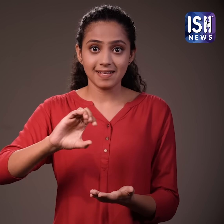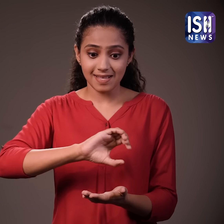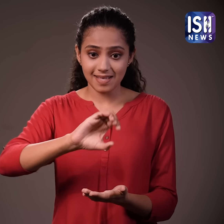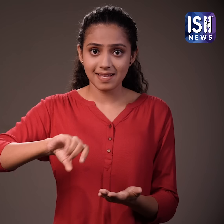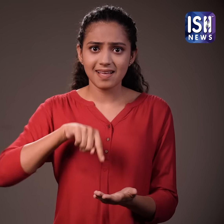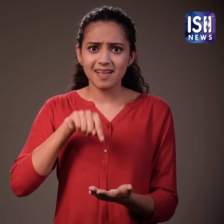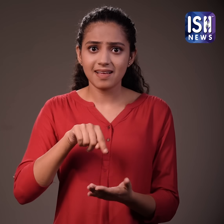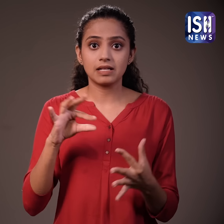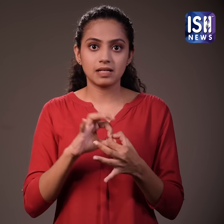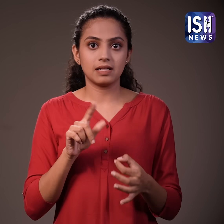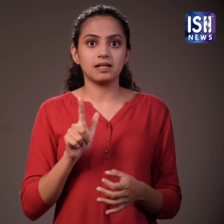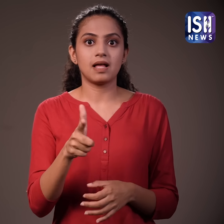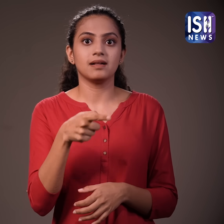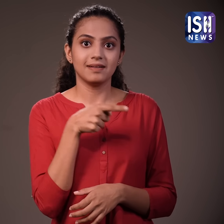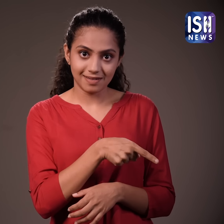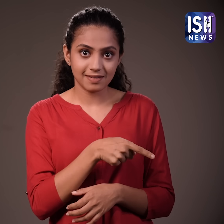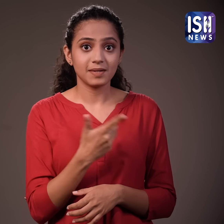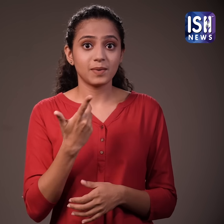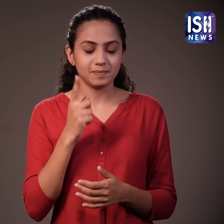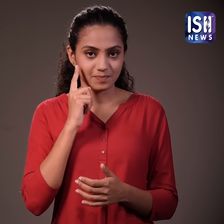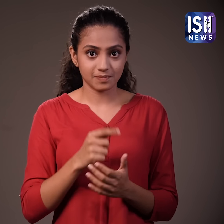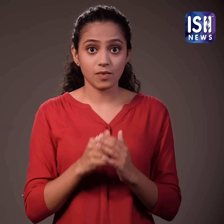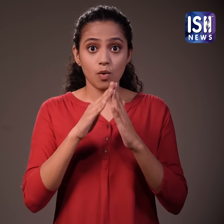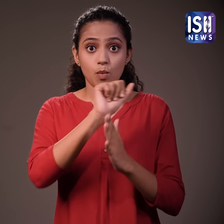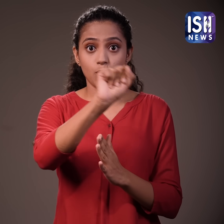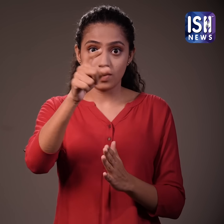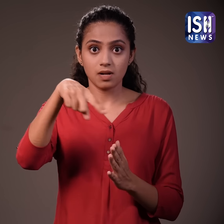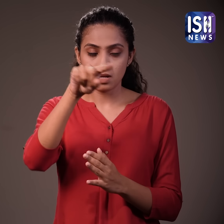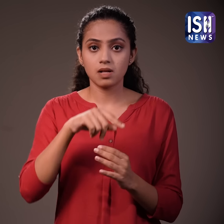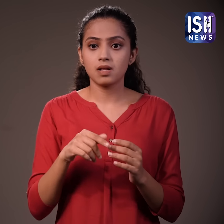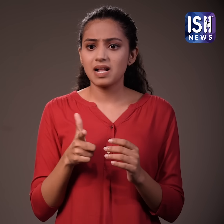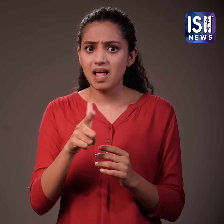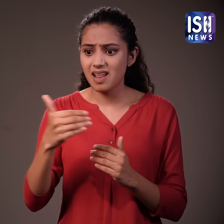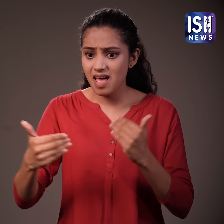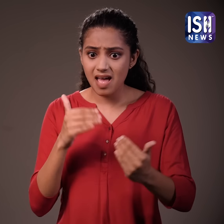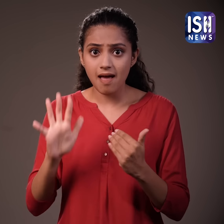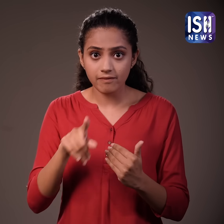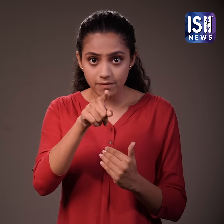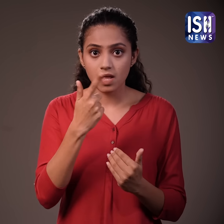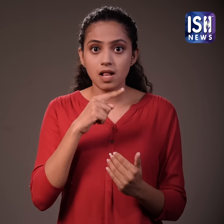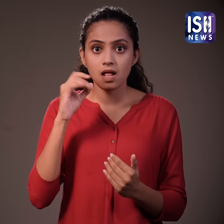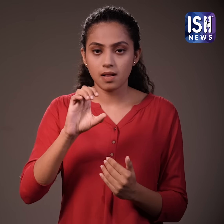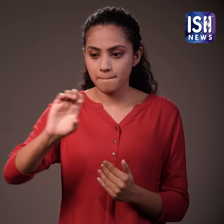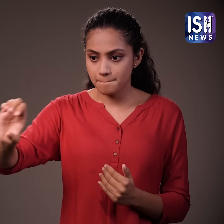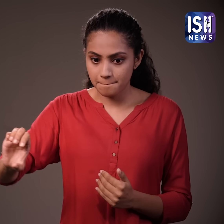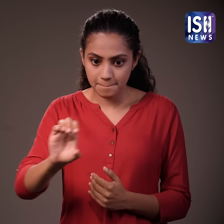इस्तमाल करते होंगे बस अपने घर के सभी कोनों और ठिकानों पर कुछ मिर्च के टुकड़े छिड़के